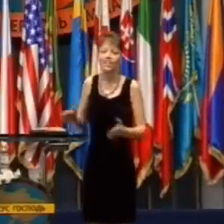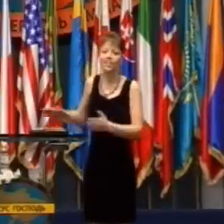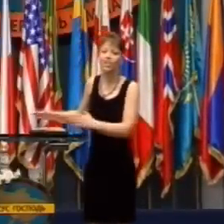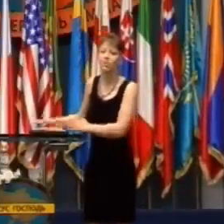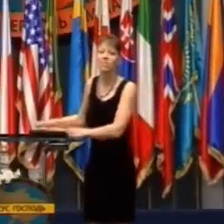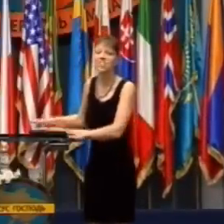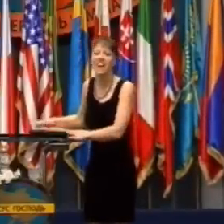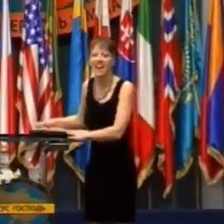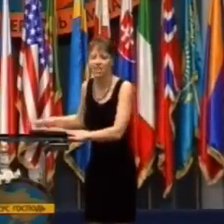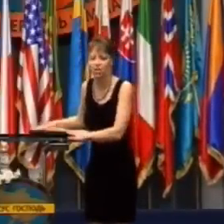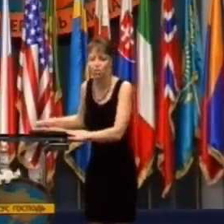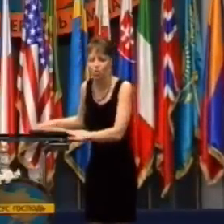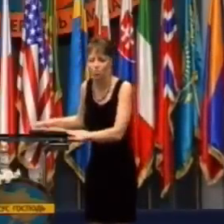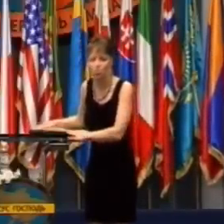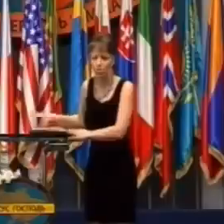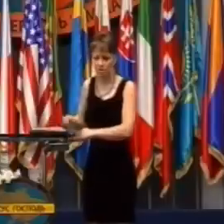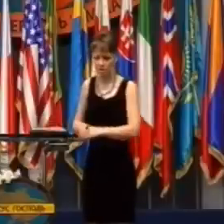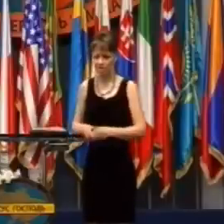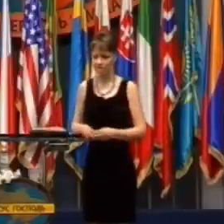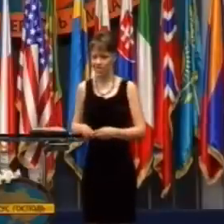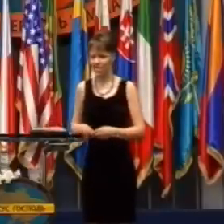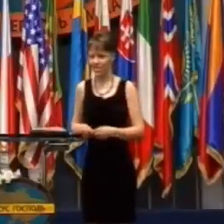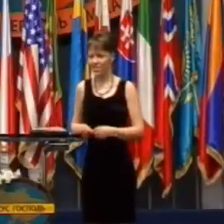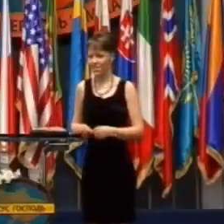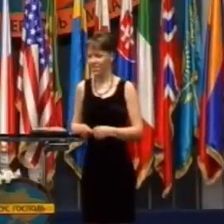Ale to ešte nemení Božie slovo.